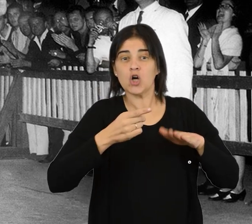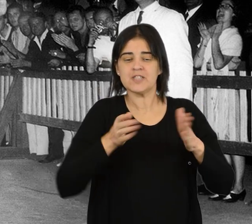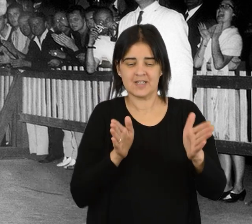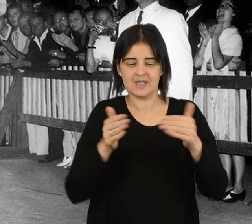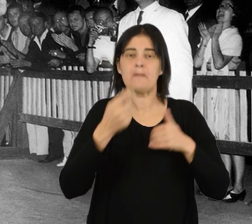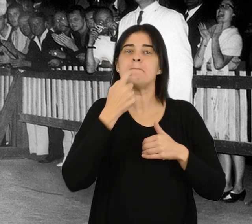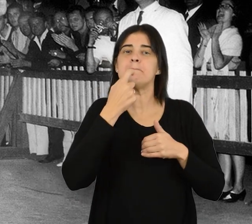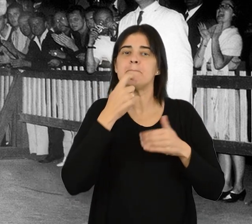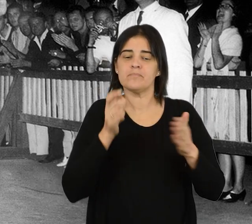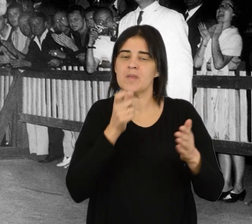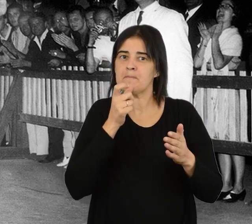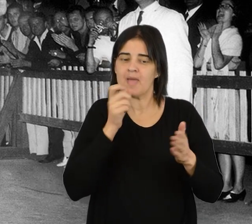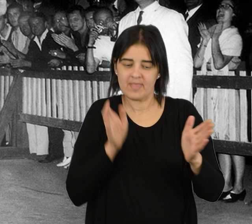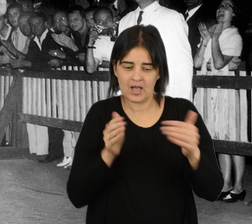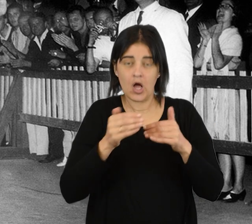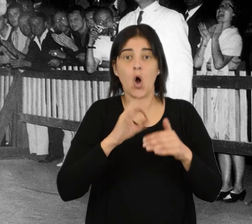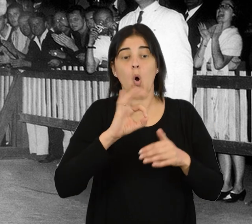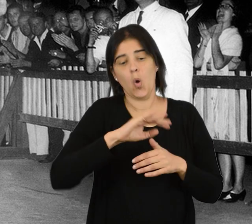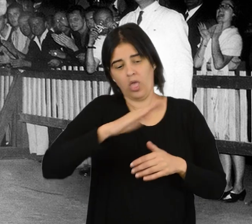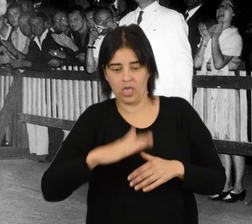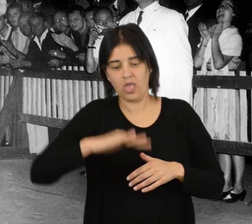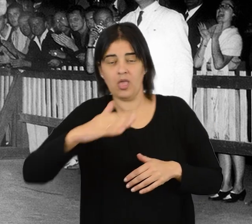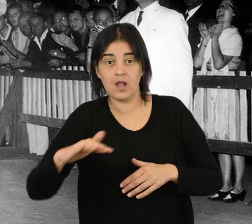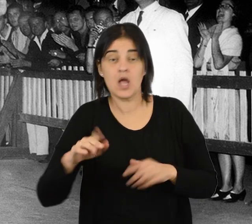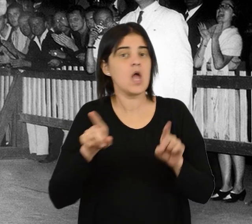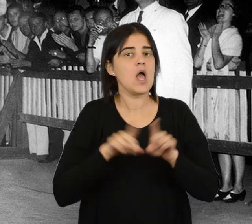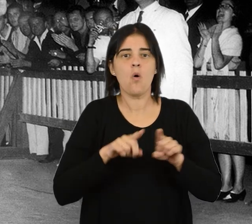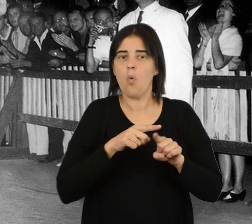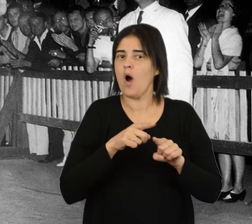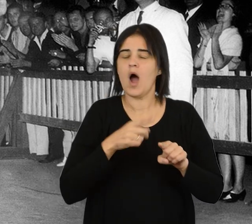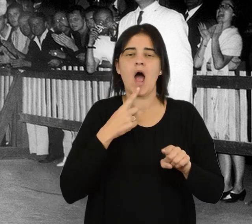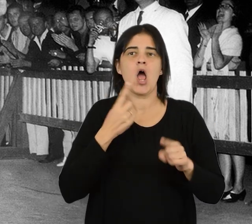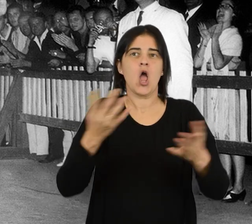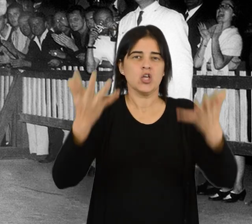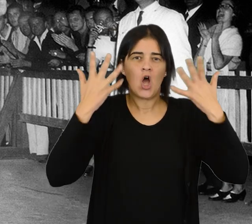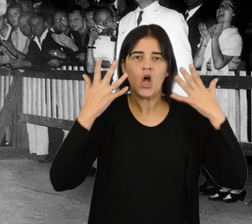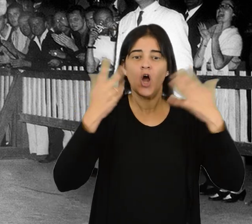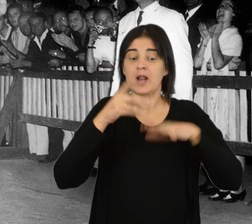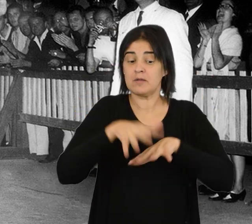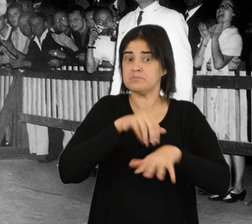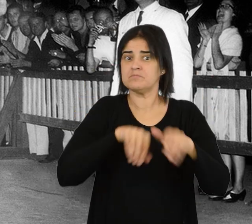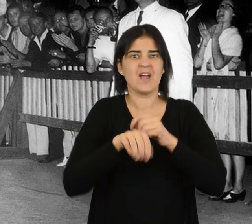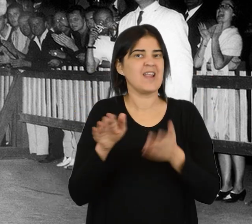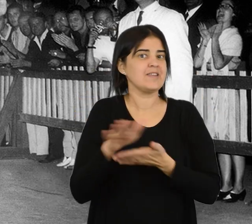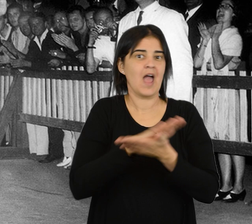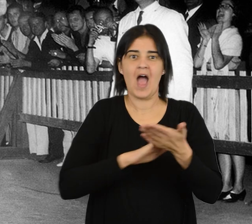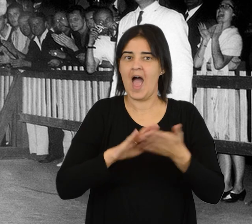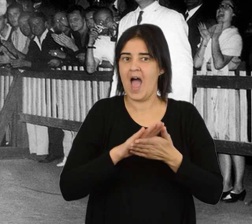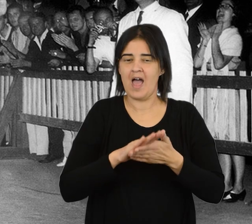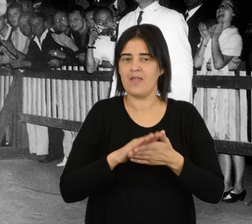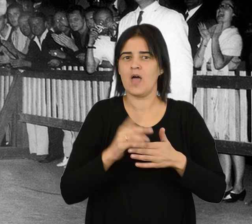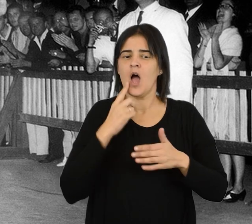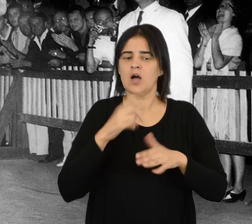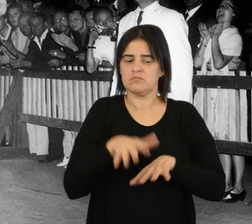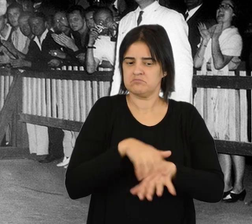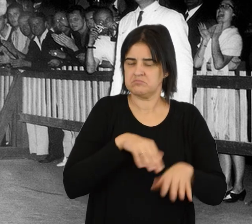con adoquines o con desniveles. Aún así se lanza a correr sin calzado, con sus pies